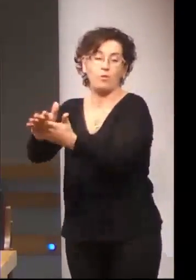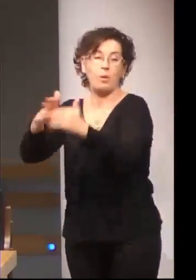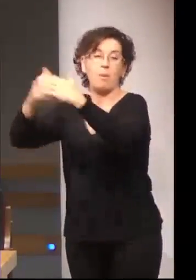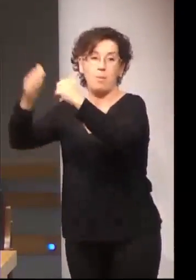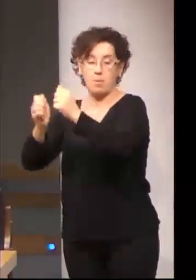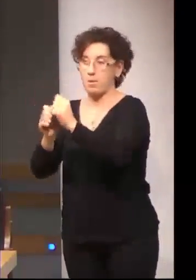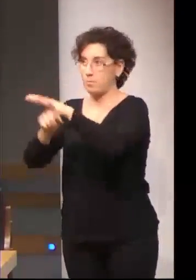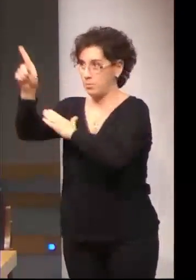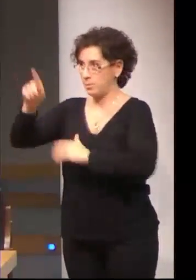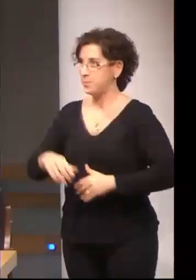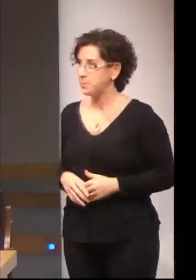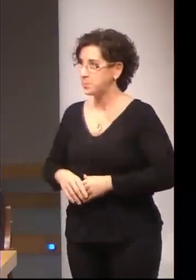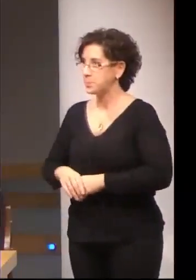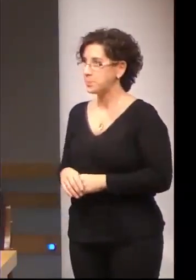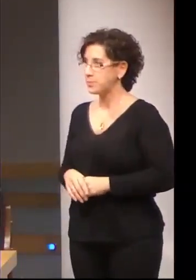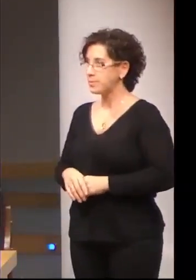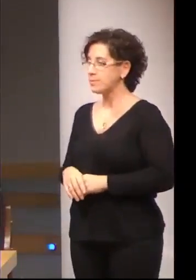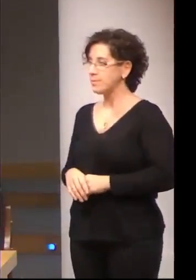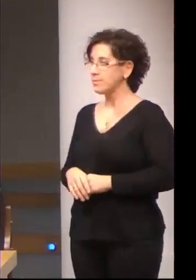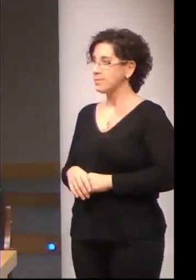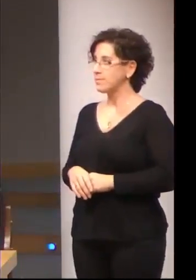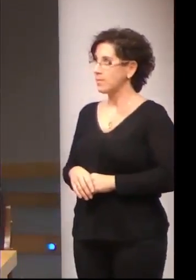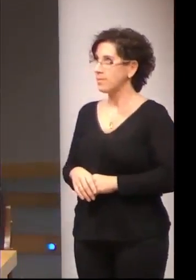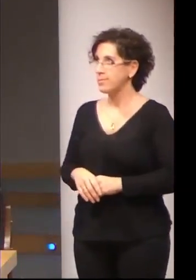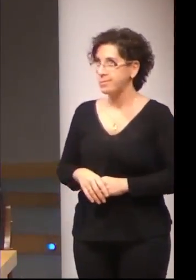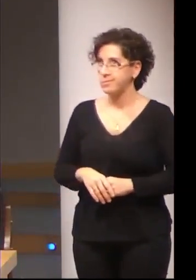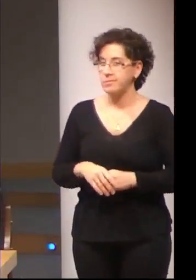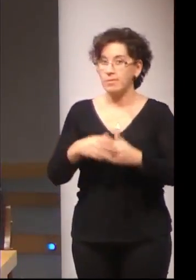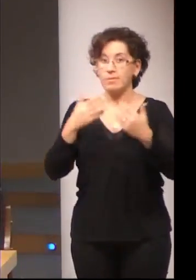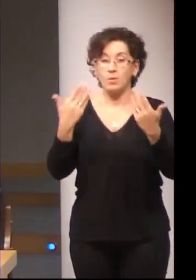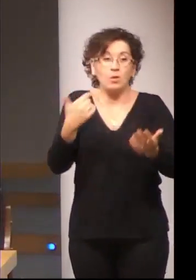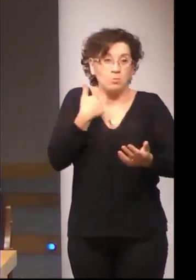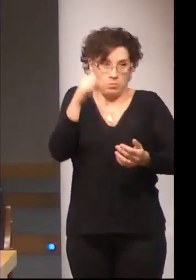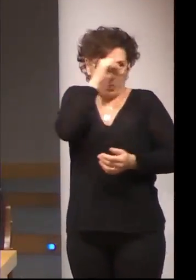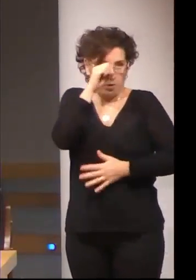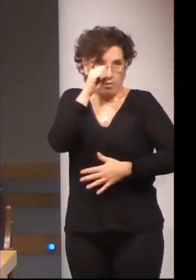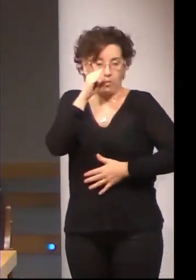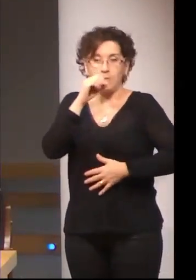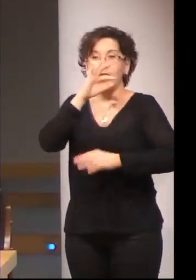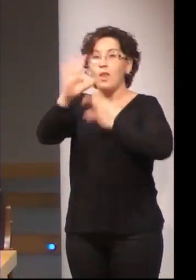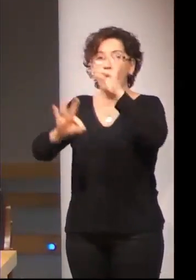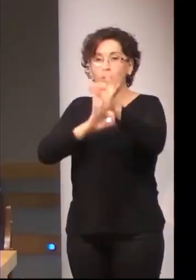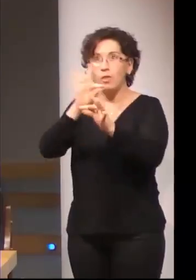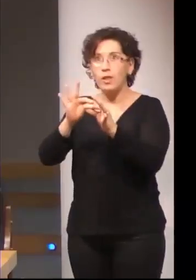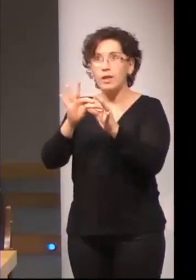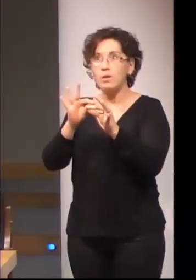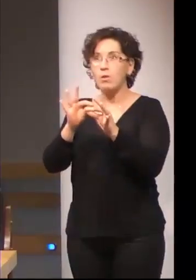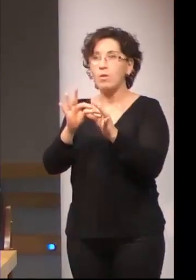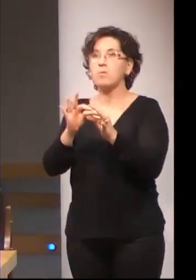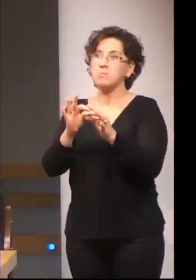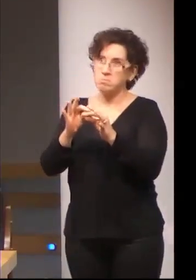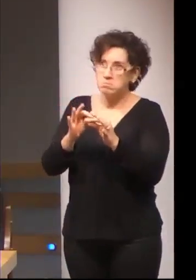sentido, yo creo que el ciclo formativo superior daba respuesta a nivel de una educación formal, informal,